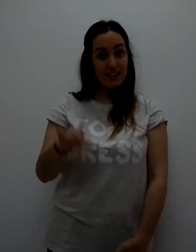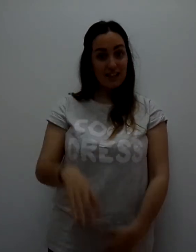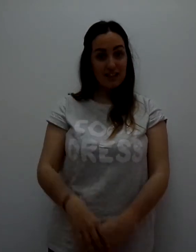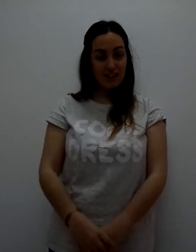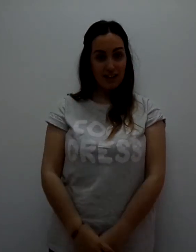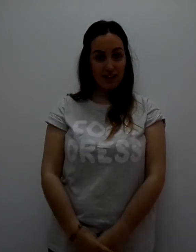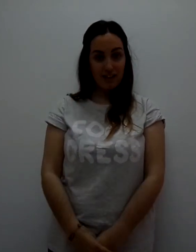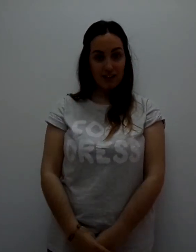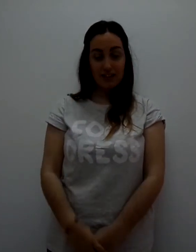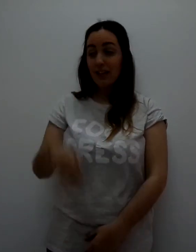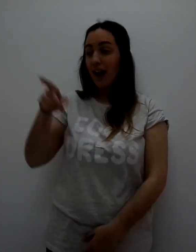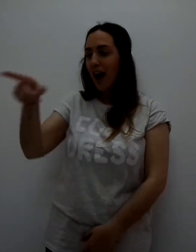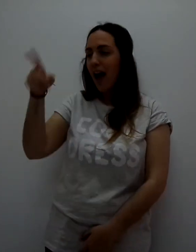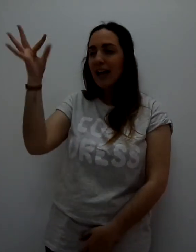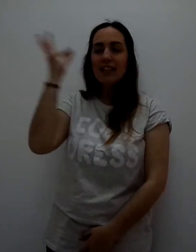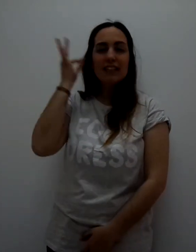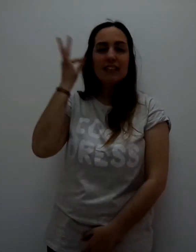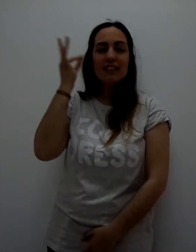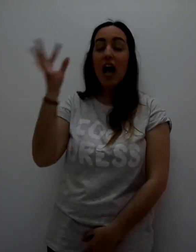Es la mujer más buena del reino.